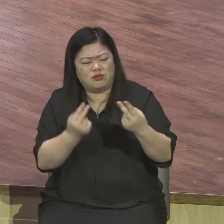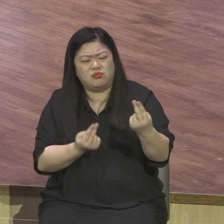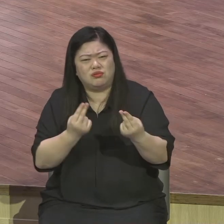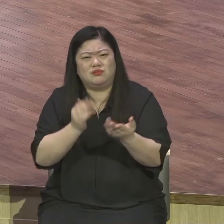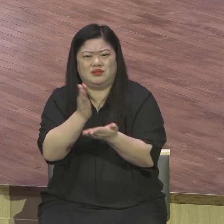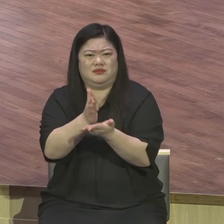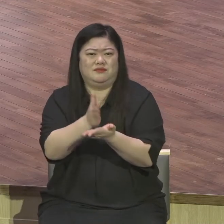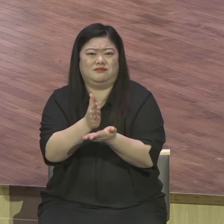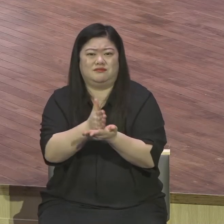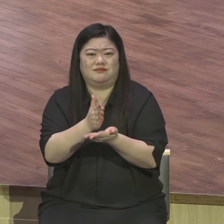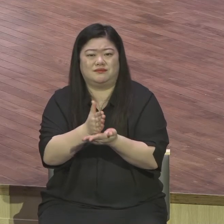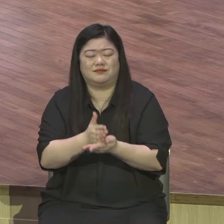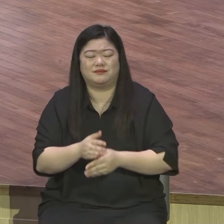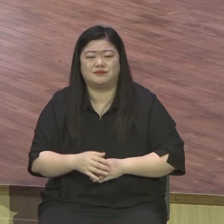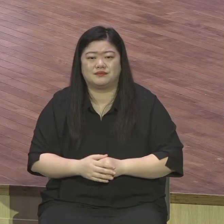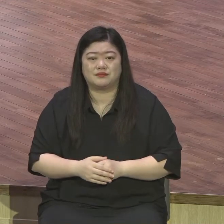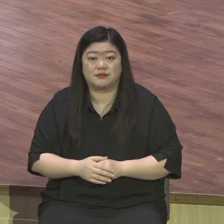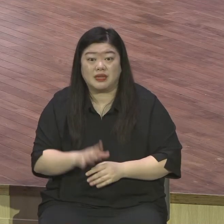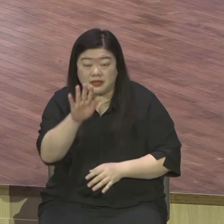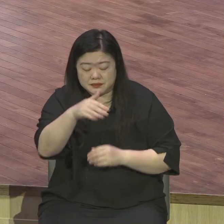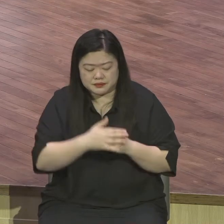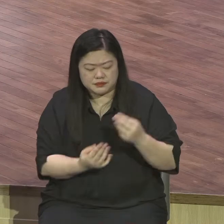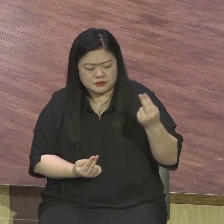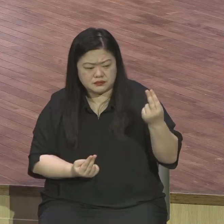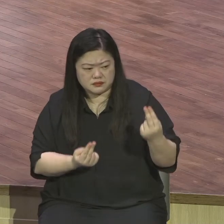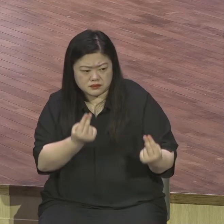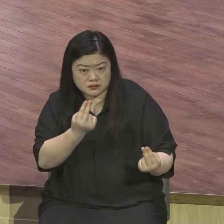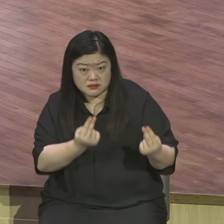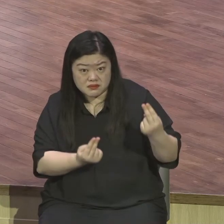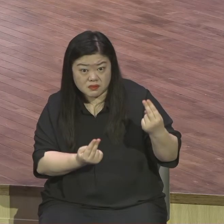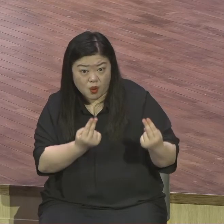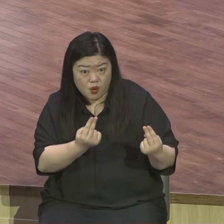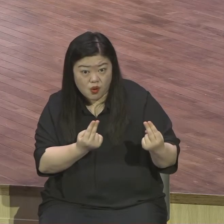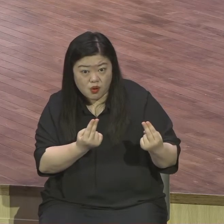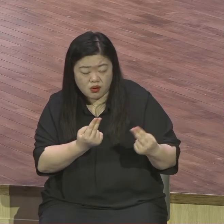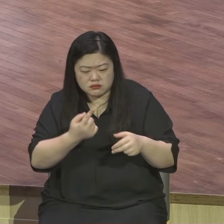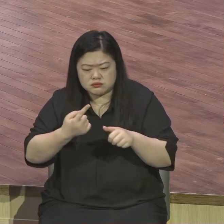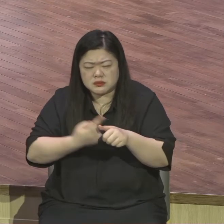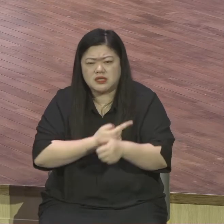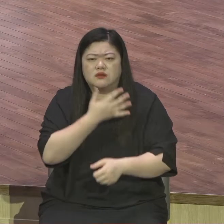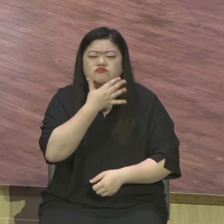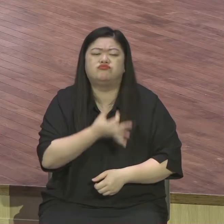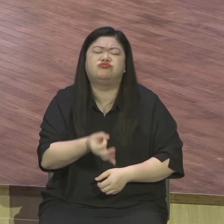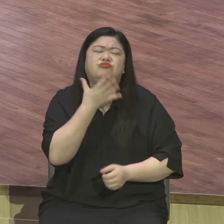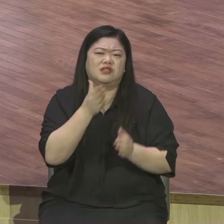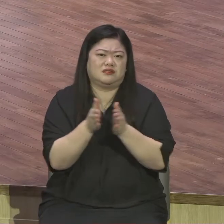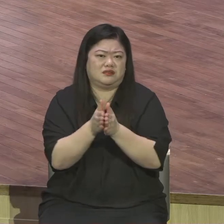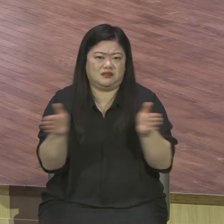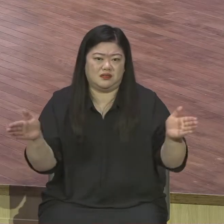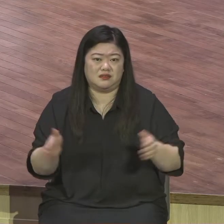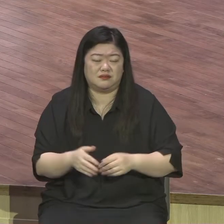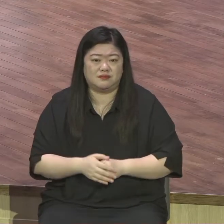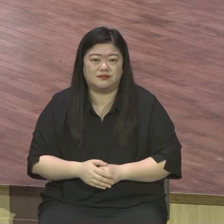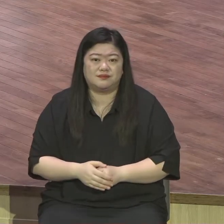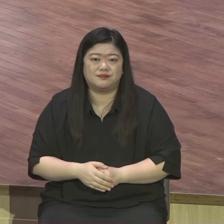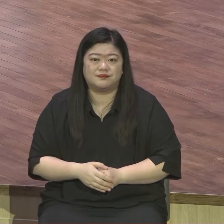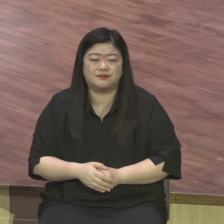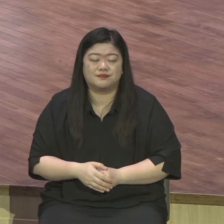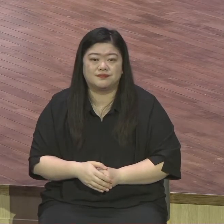가장 불행해집니다 여러분 삶을 한번 그렇게 돌이켜 보세요 여러분이 언제